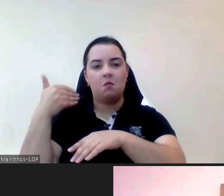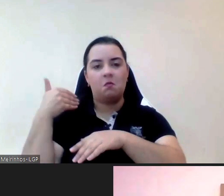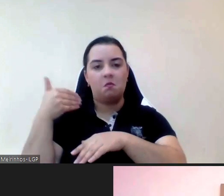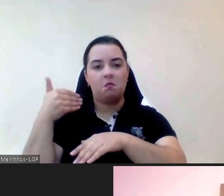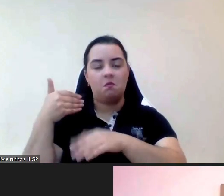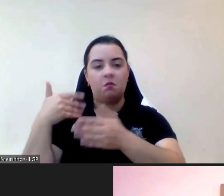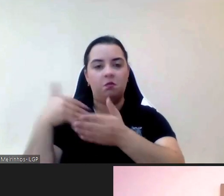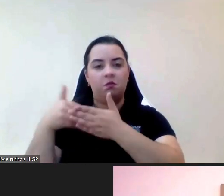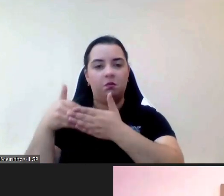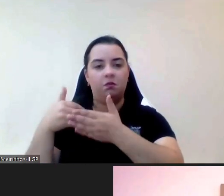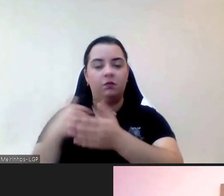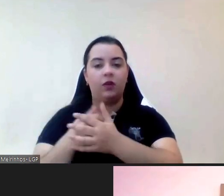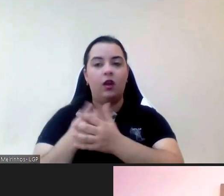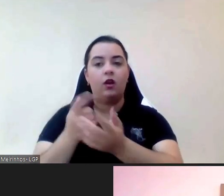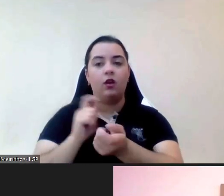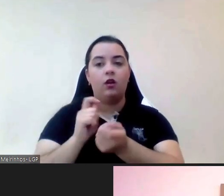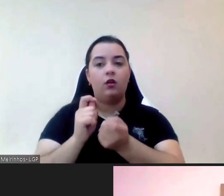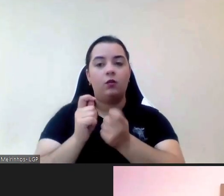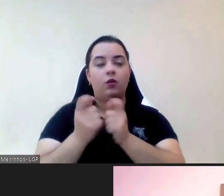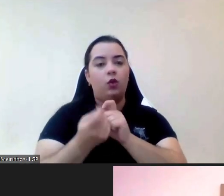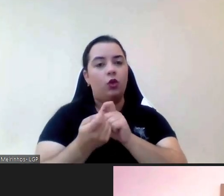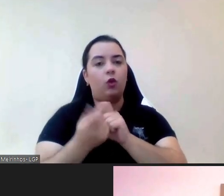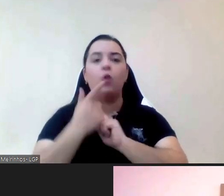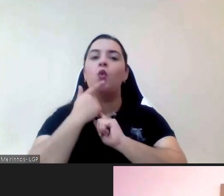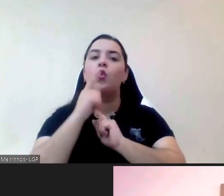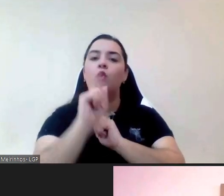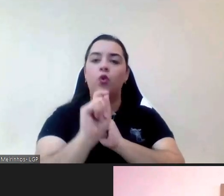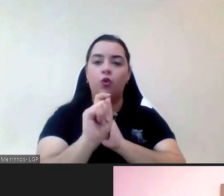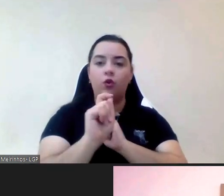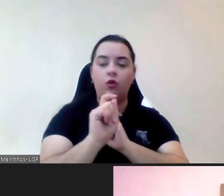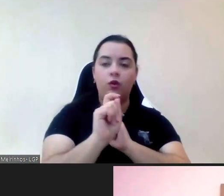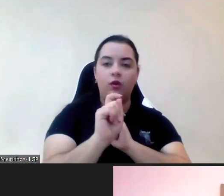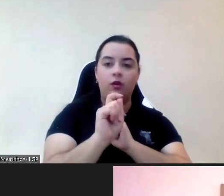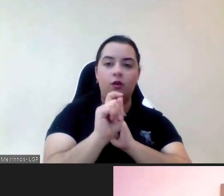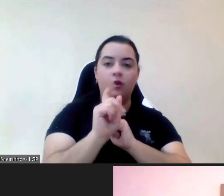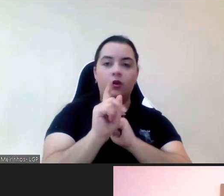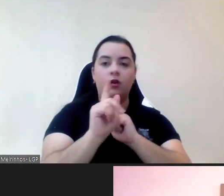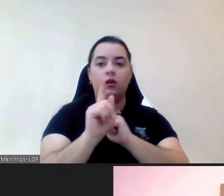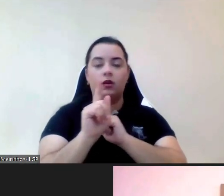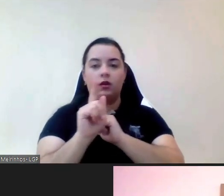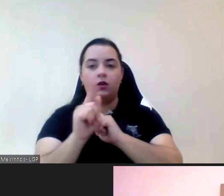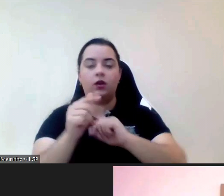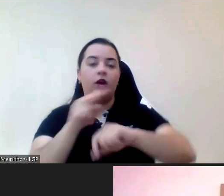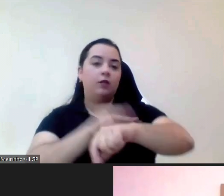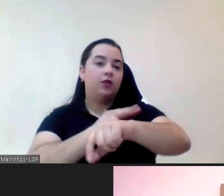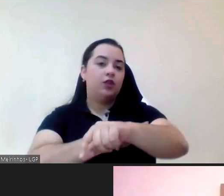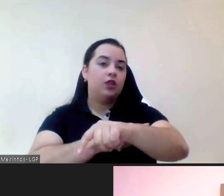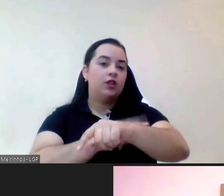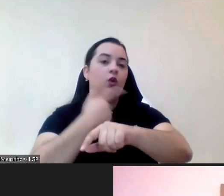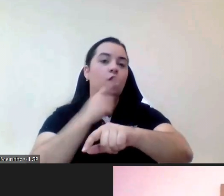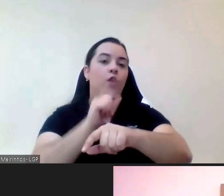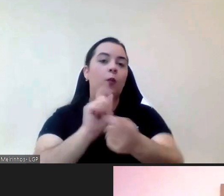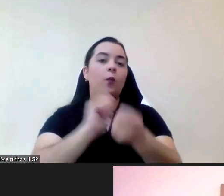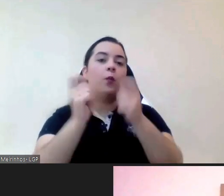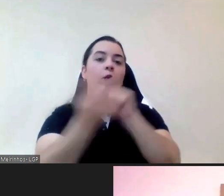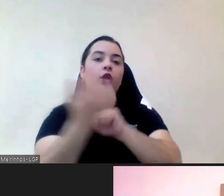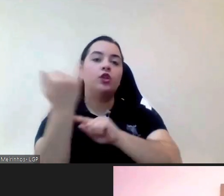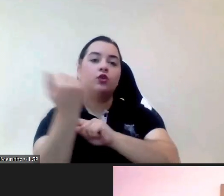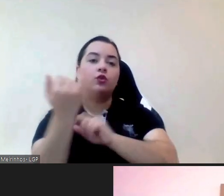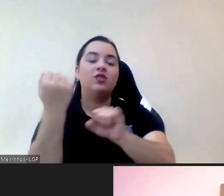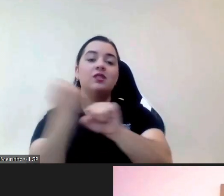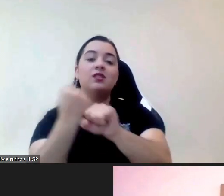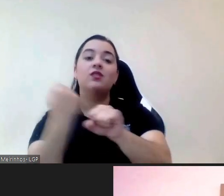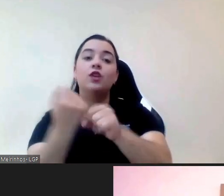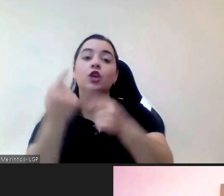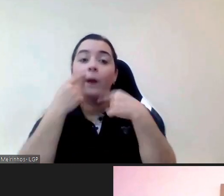enfim em termos de designação deixou-se chamar Escola Nacional da Administração para passar a chamar-se Instituto de Serviço Público o que também tem uma uma